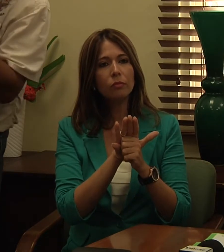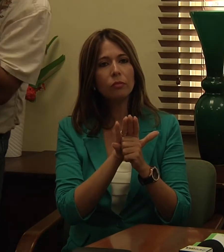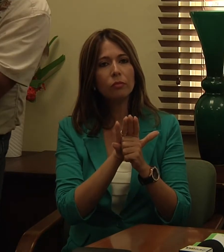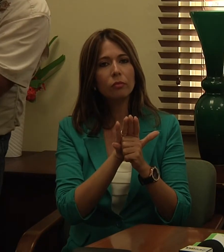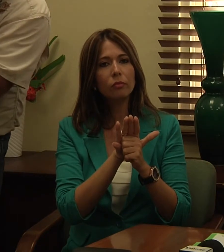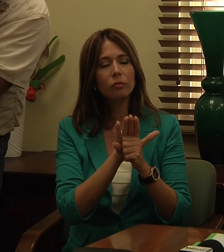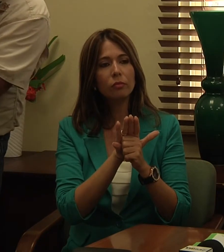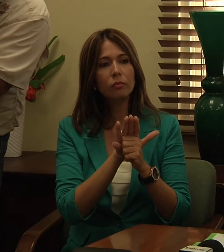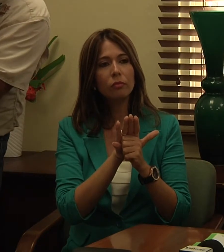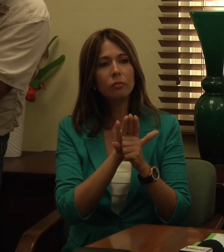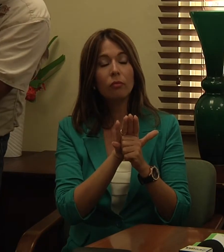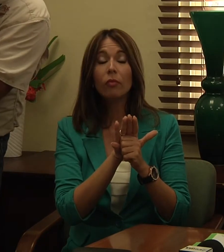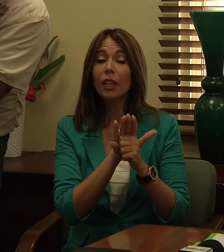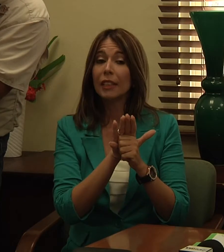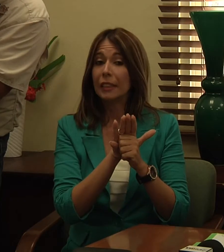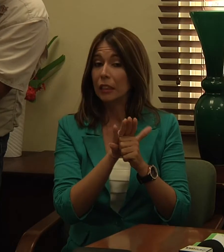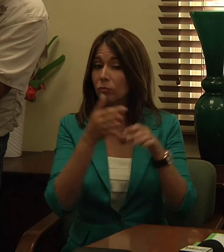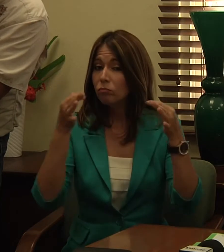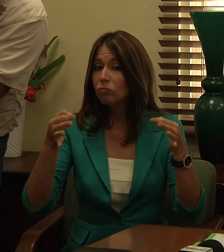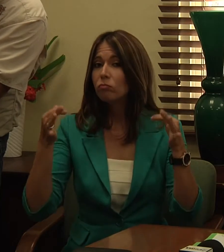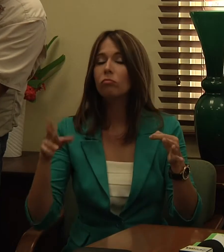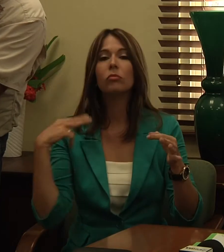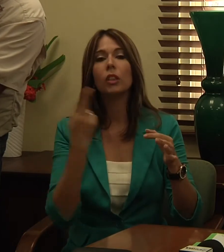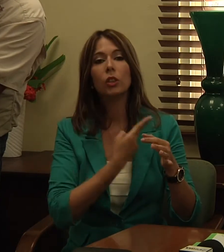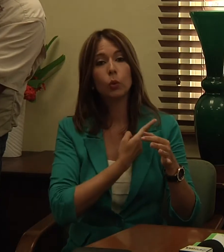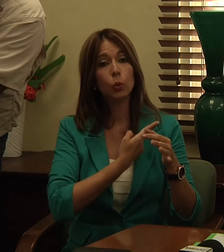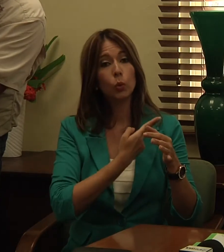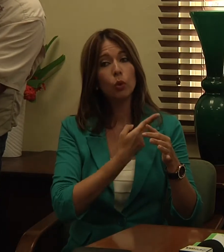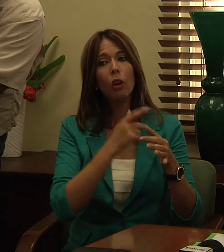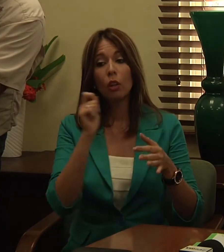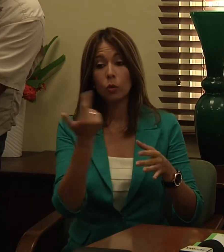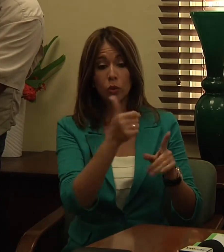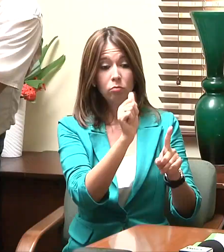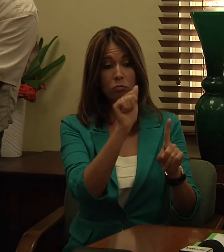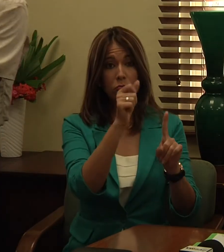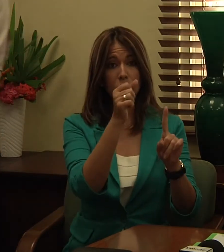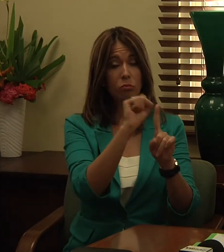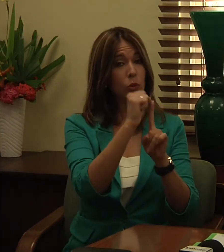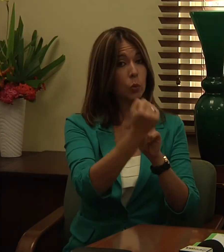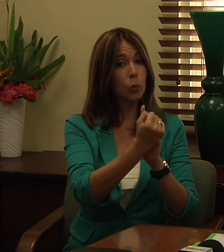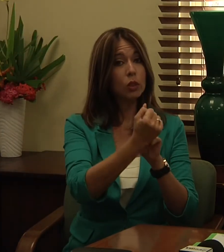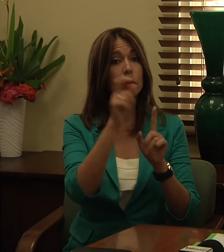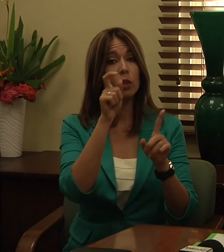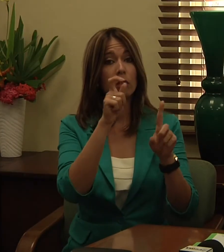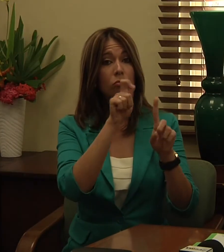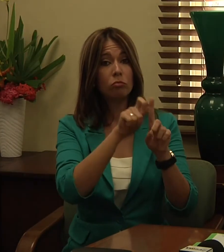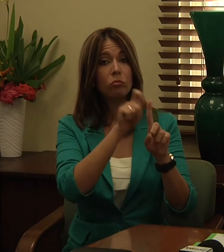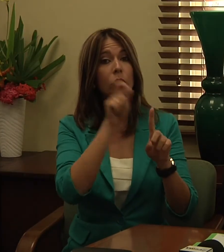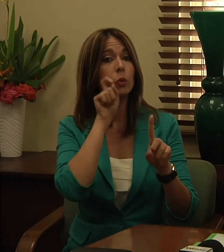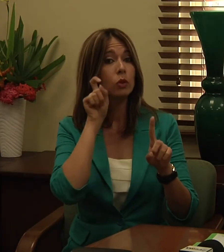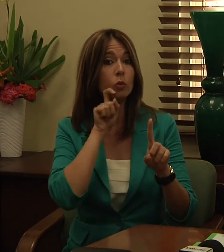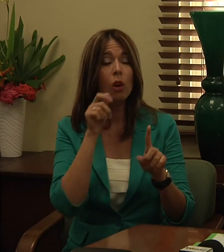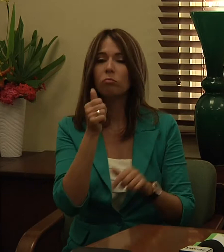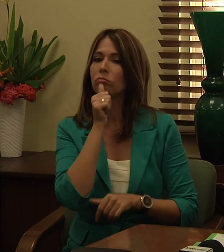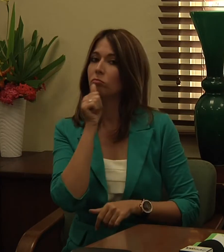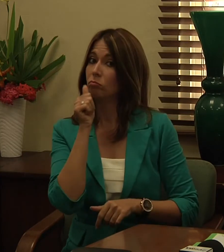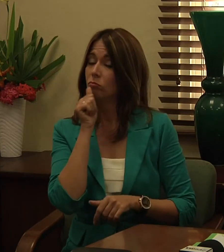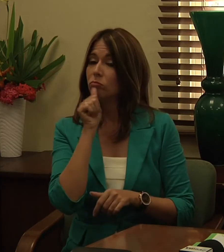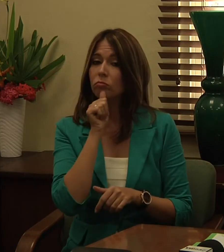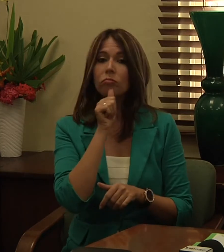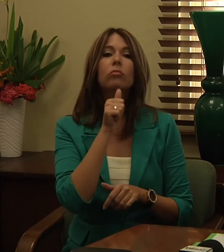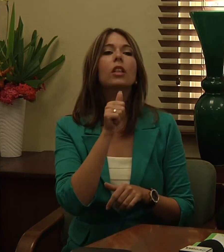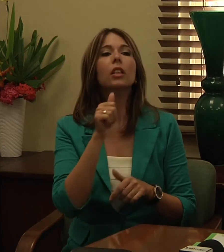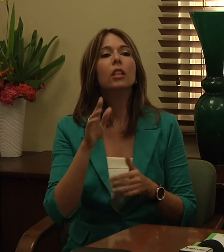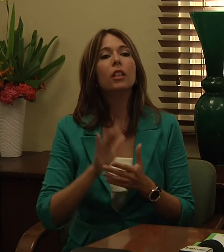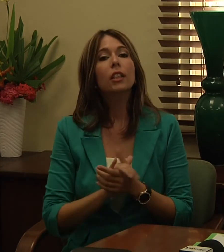confidencialidad a las personas que se han visto afectadas y finalmente que somos diligentes